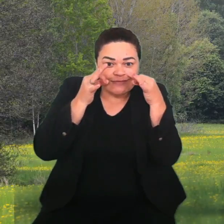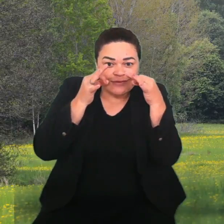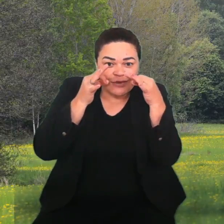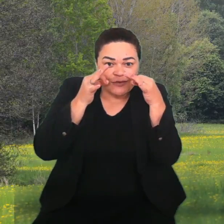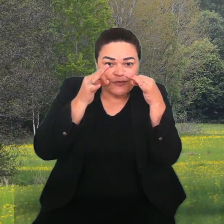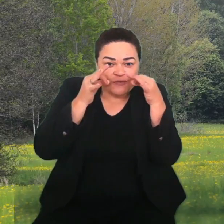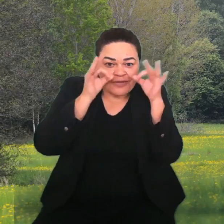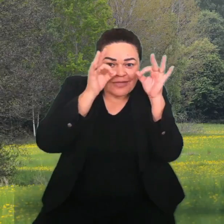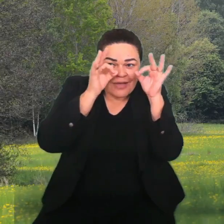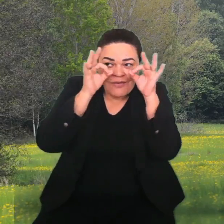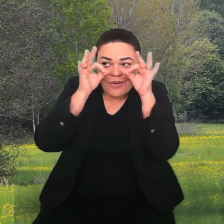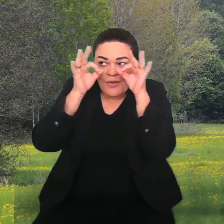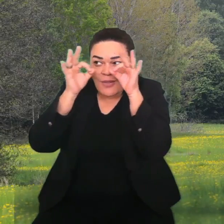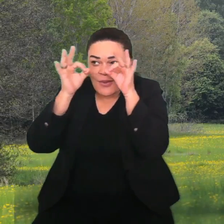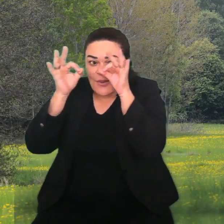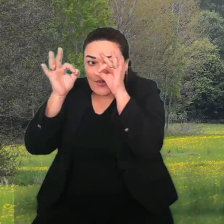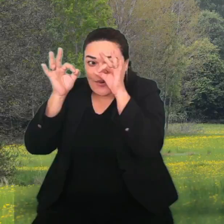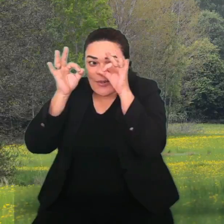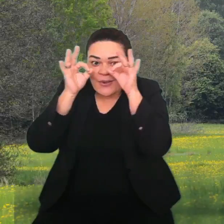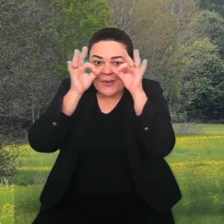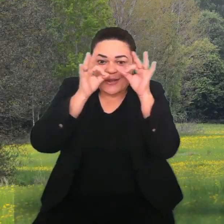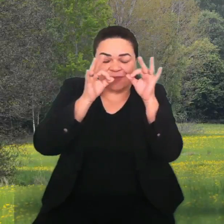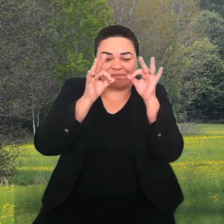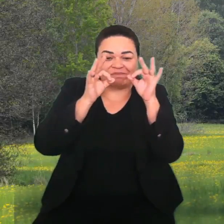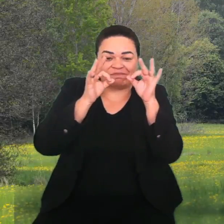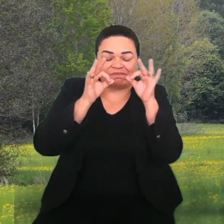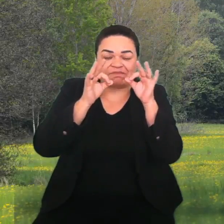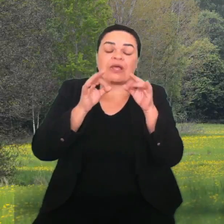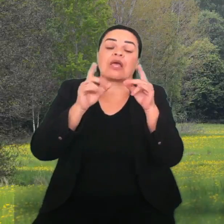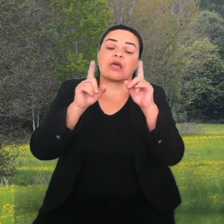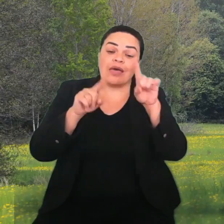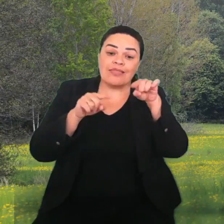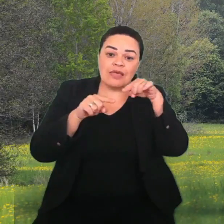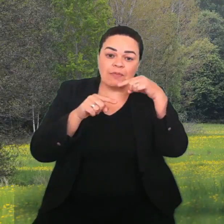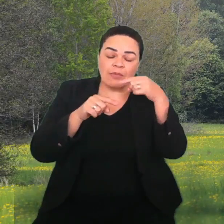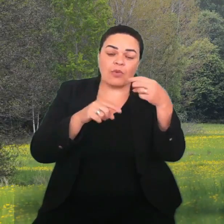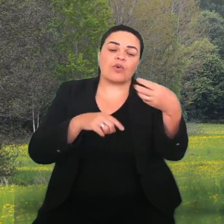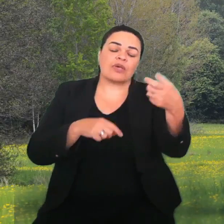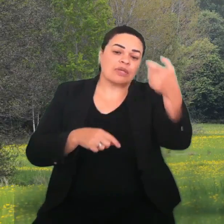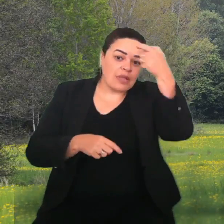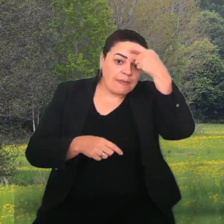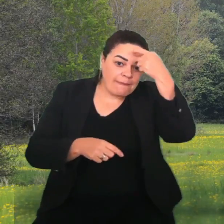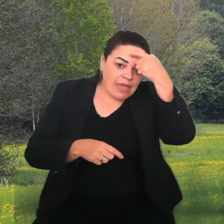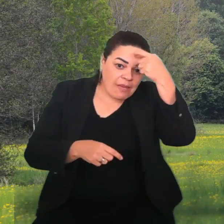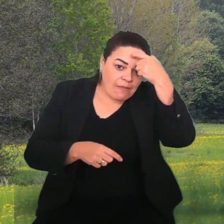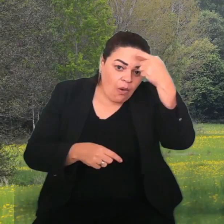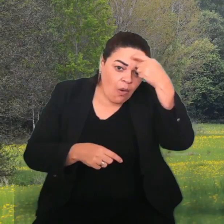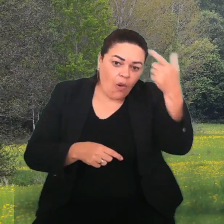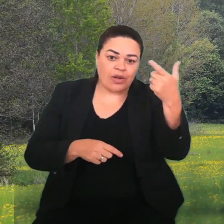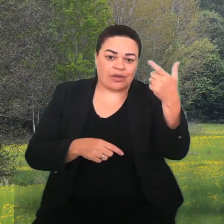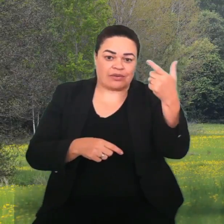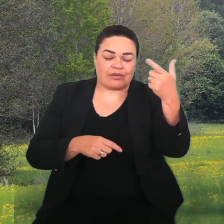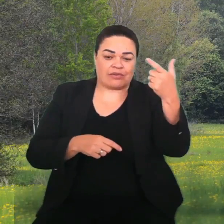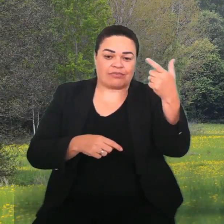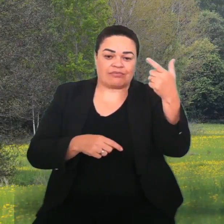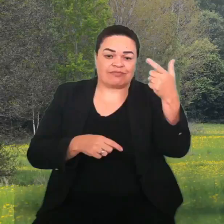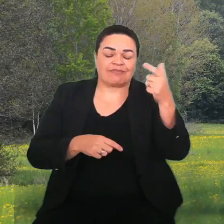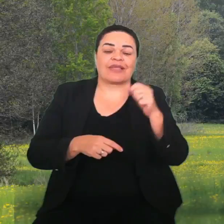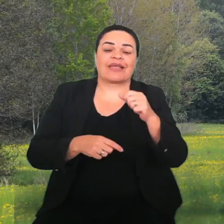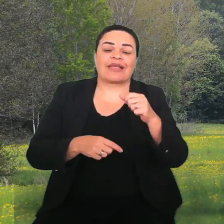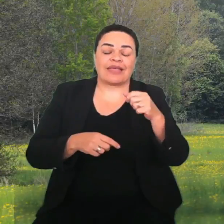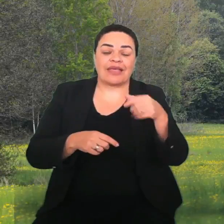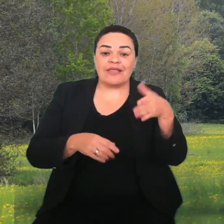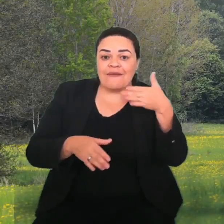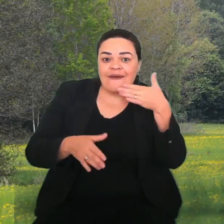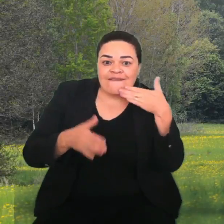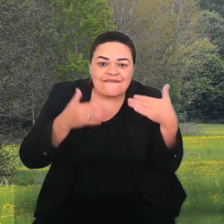atenção, ela é um pré-requisito para a memória, a atenção favorece a memória e favorece a